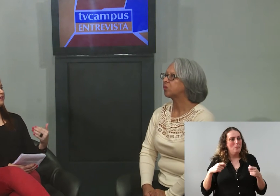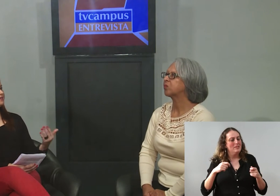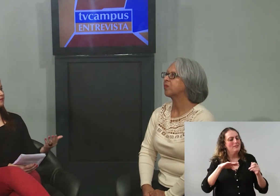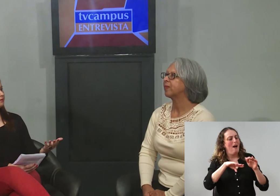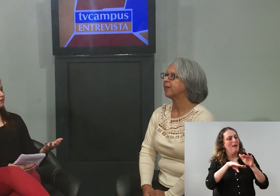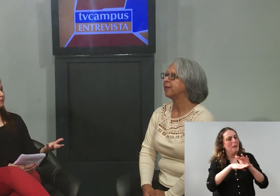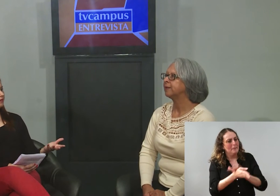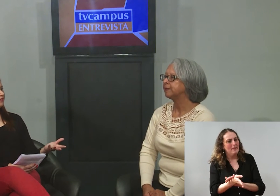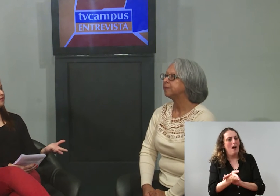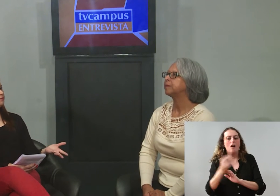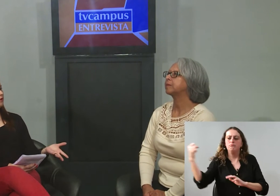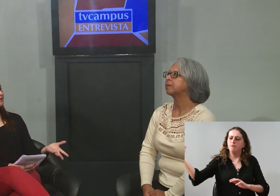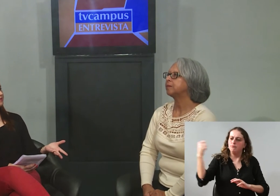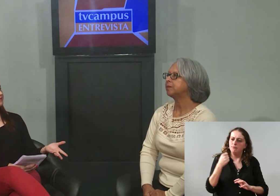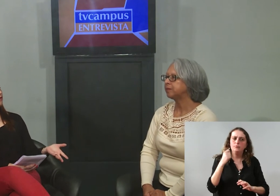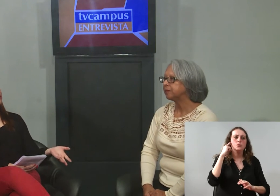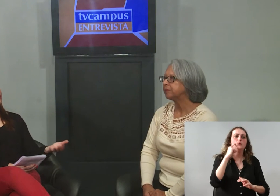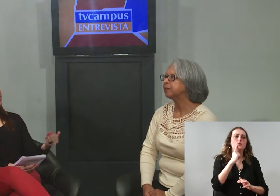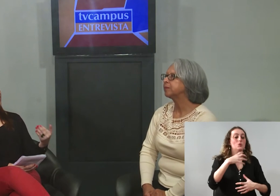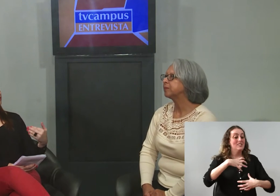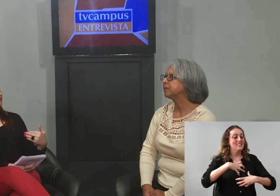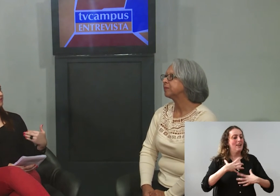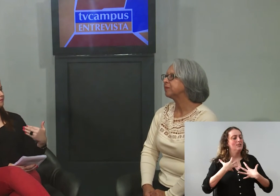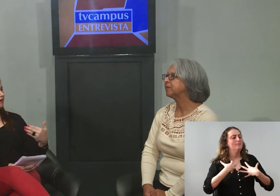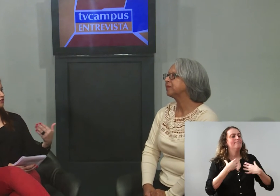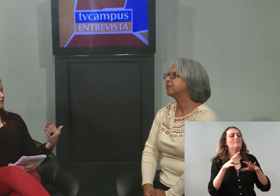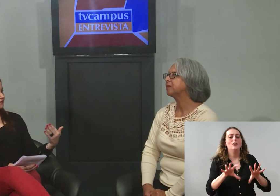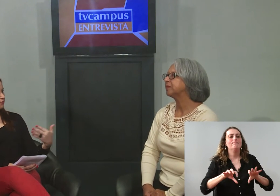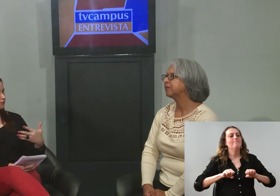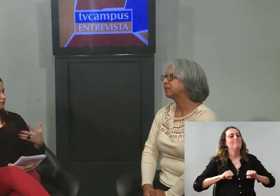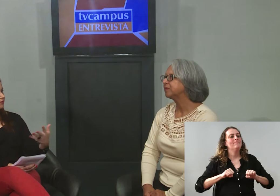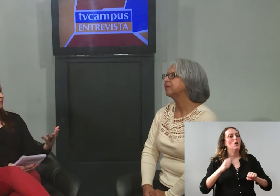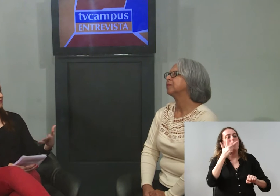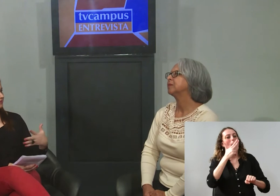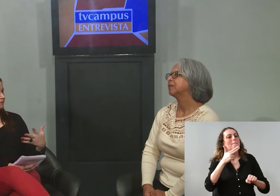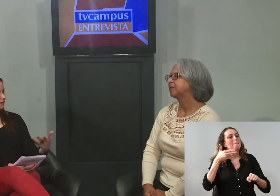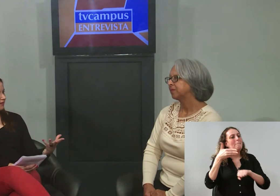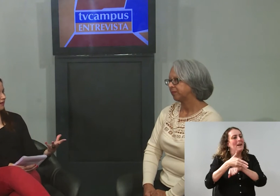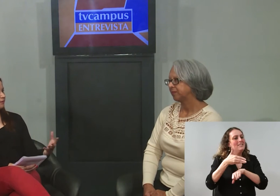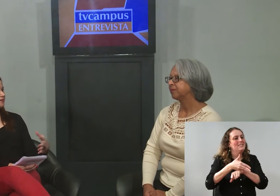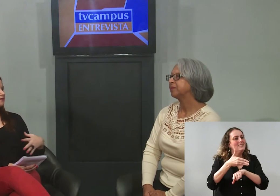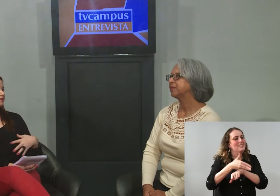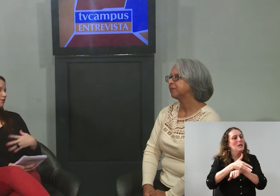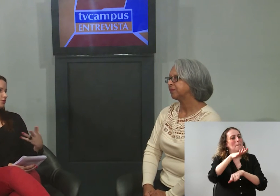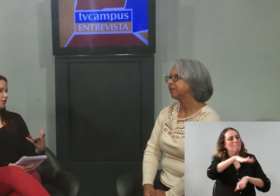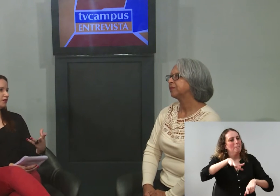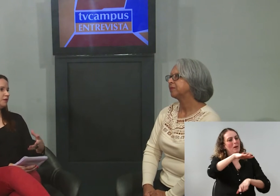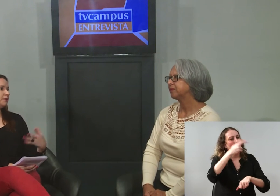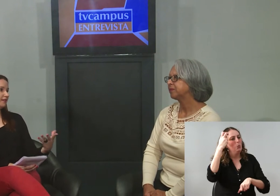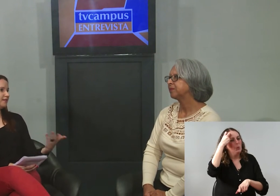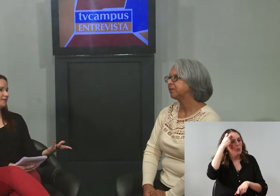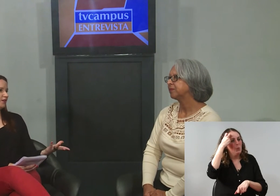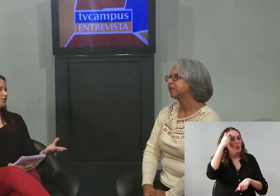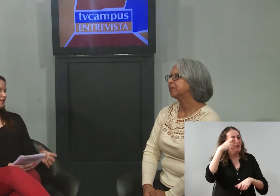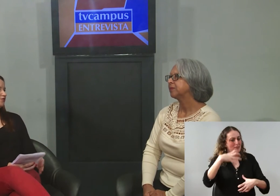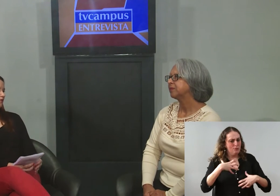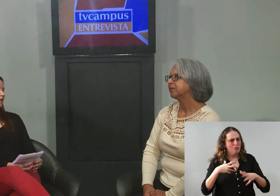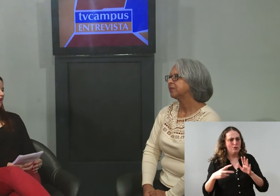receber, para que ele possa ser convidado a fazer parte dessa cultura, para se adaptar, para se sentir pertencente a este local,